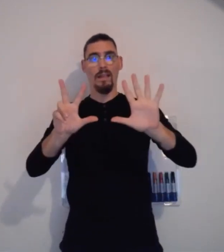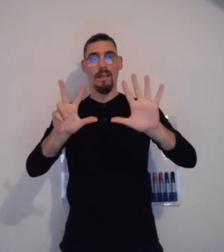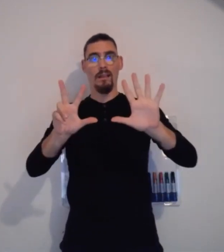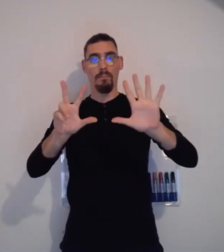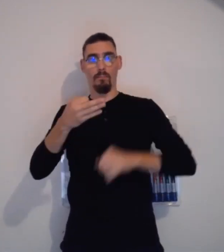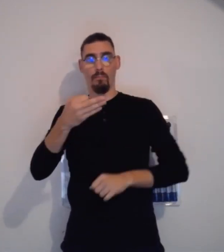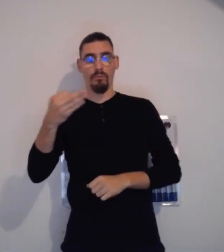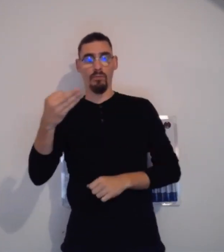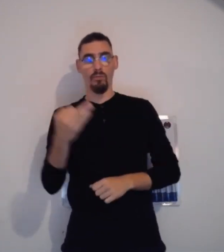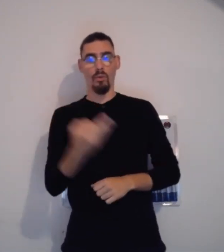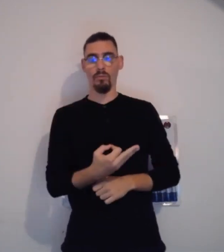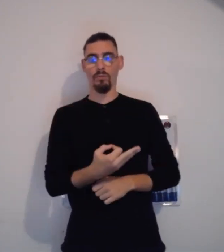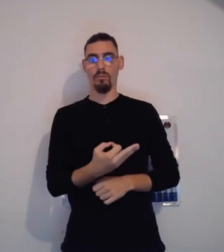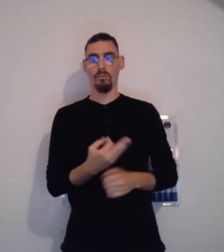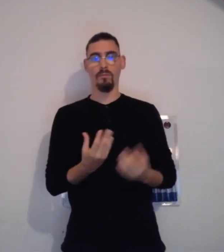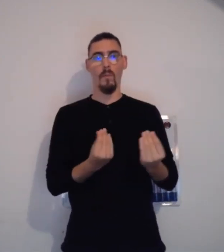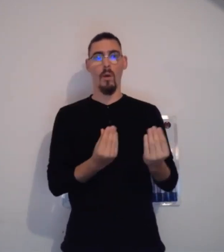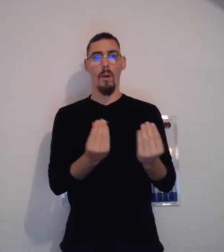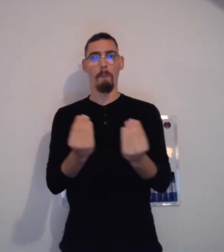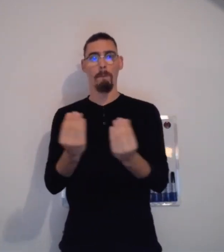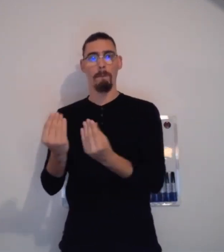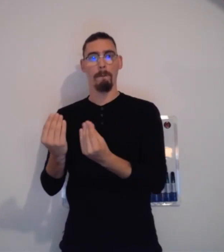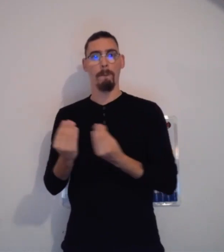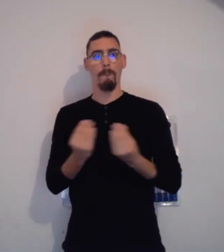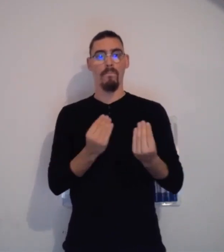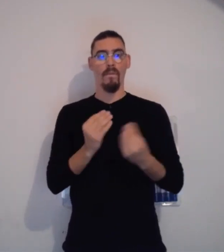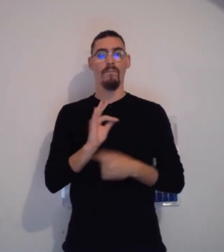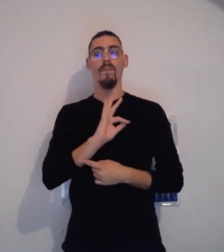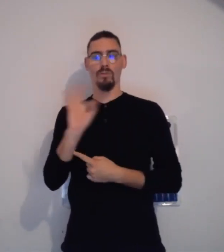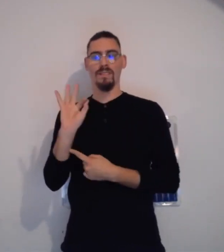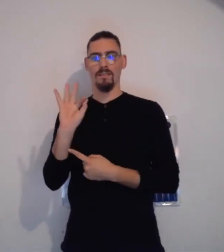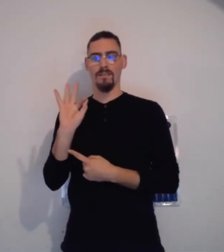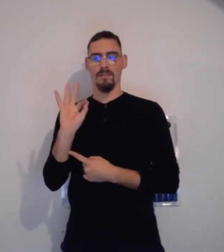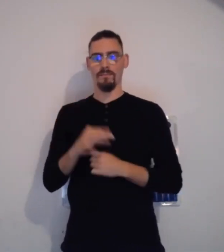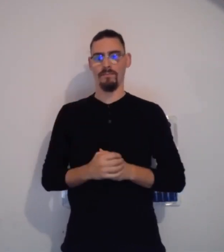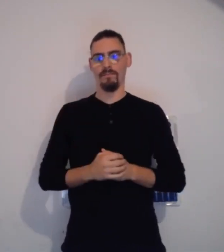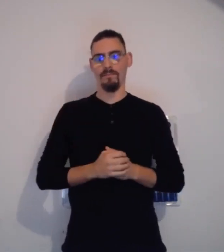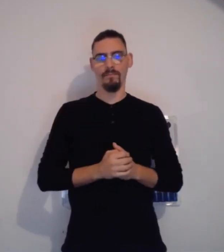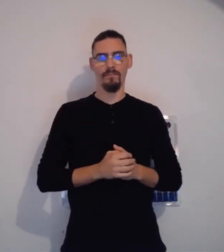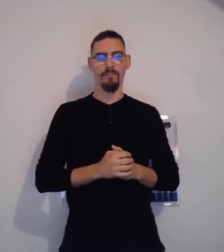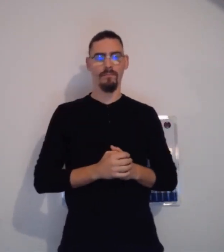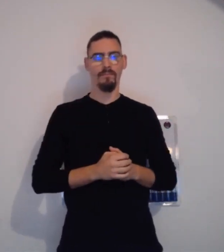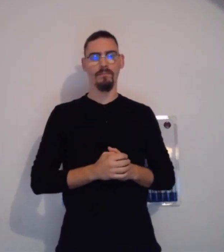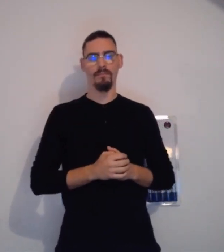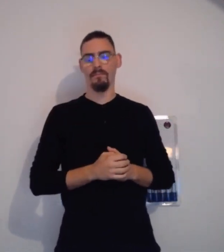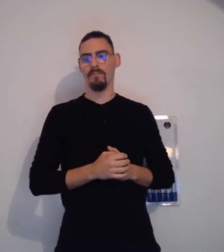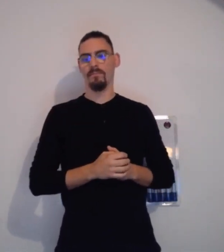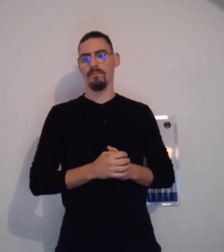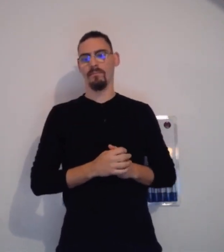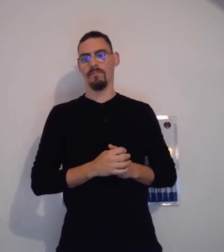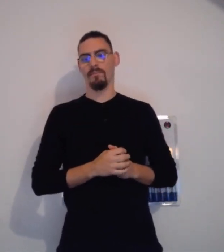Ce qui correspond, finalement, à 8% de la population française. 8%.